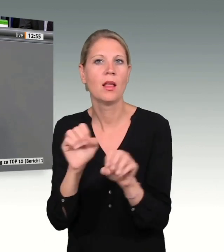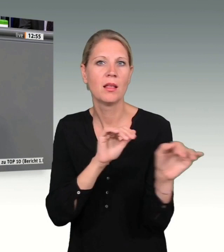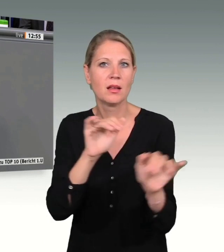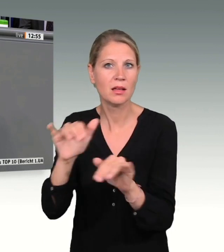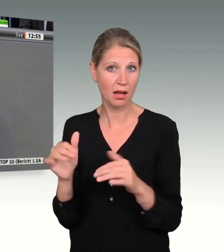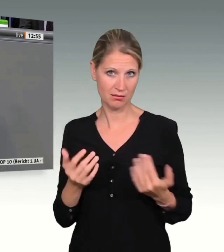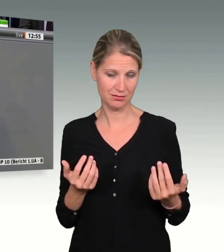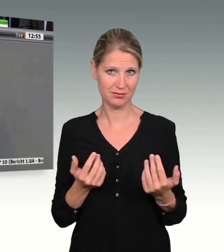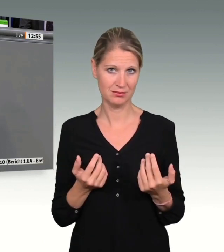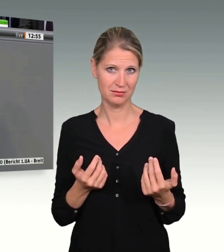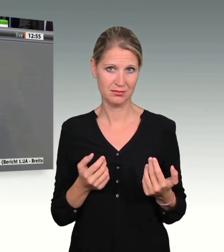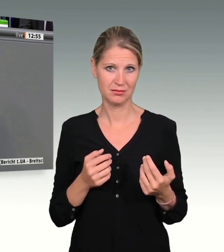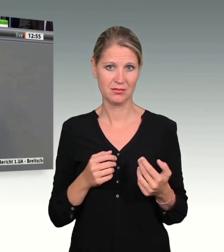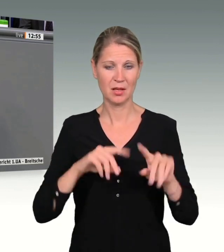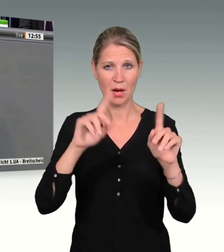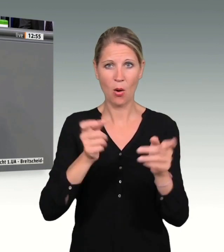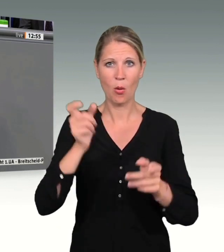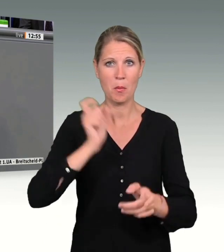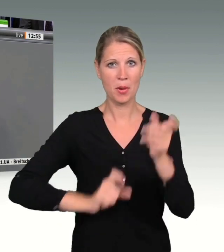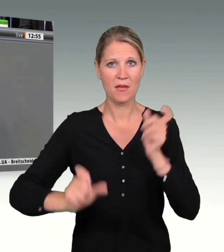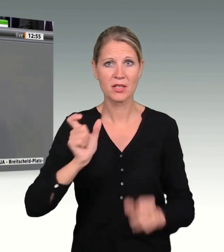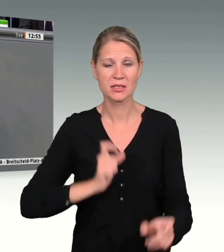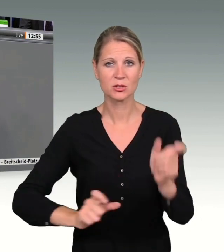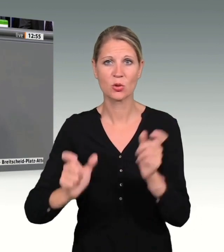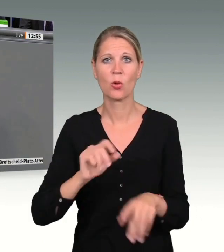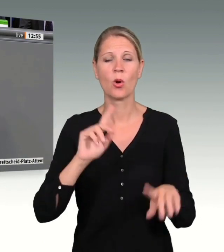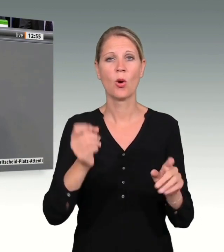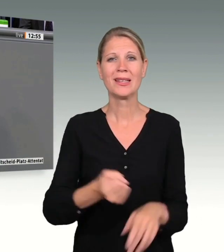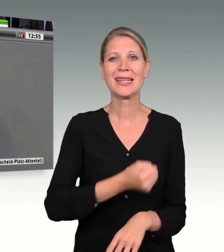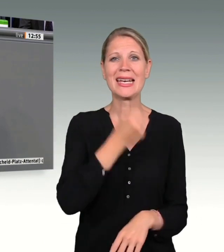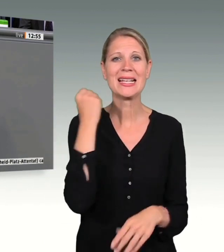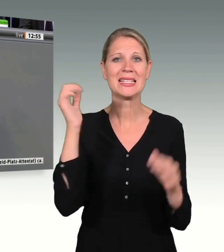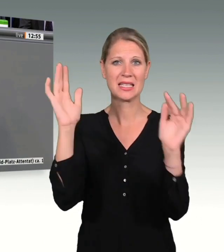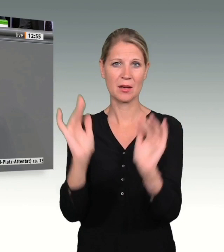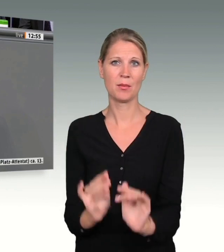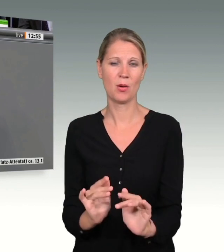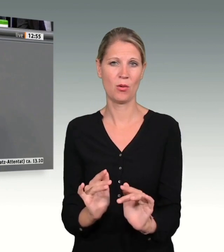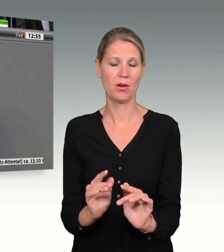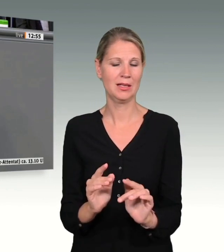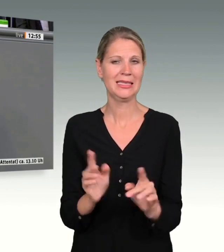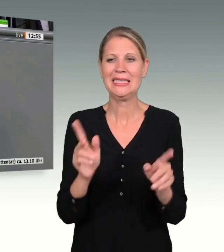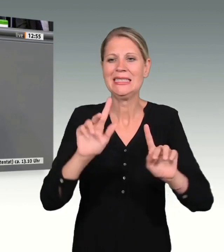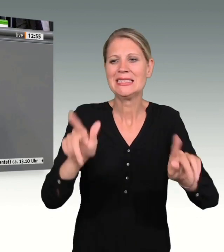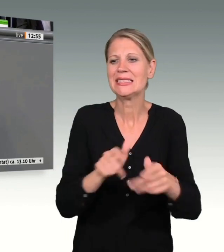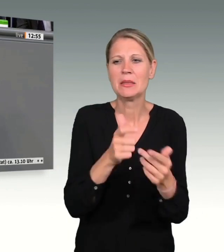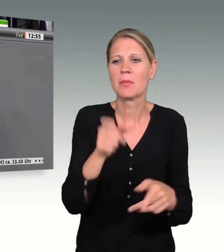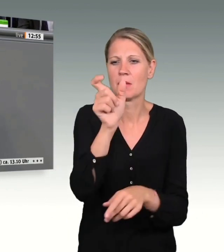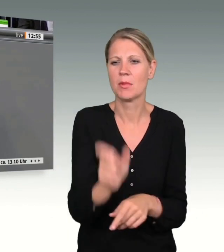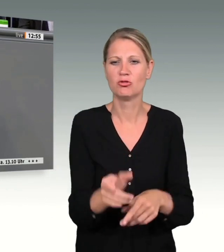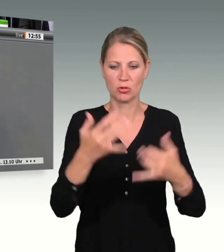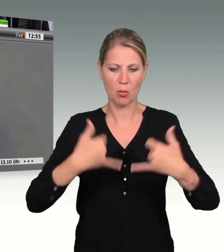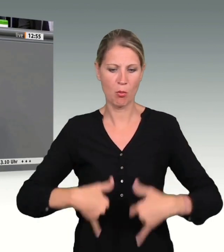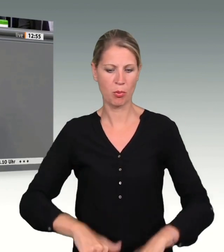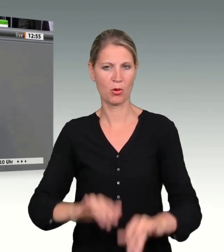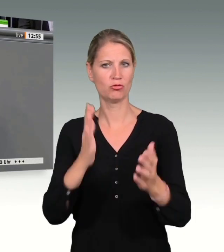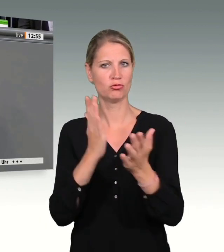und Deradikalisierung. Kein Mensch wird als Islamist geboren. Menschen werden dazu. Sie